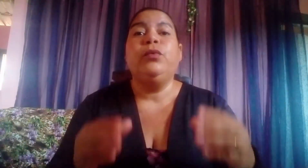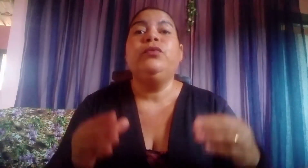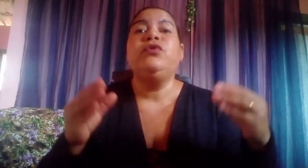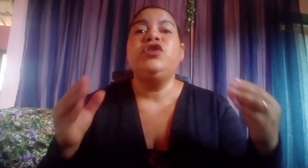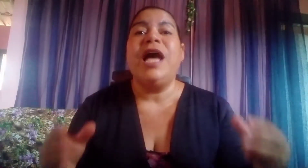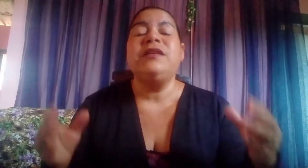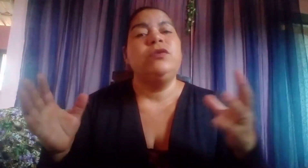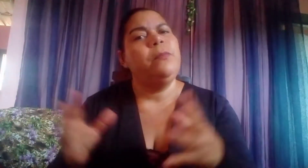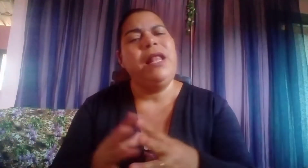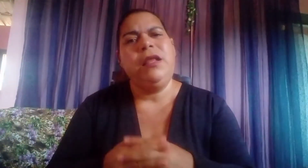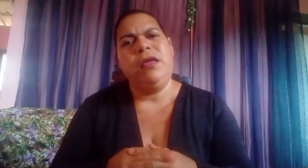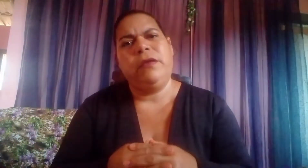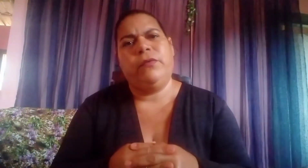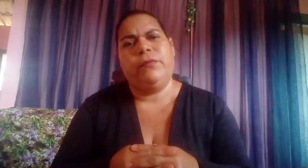mundo jaz do maligno.